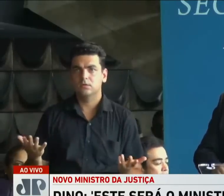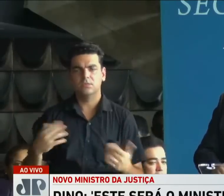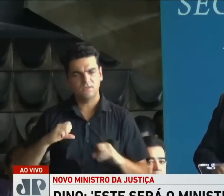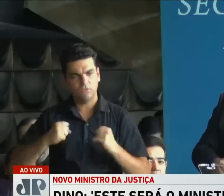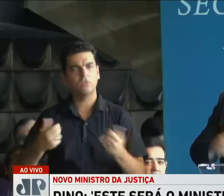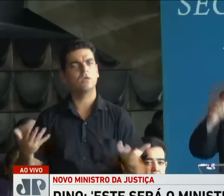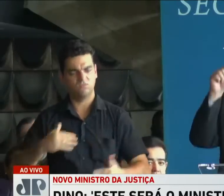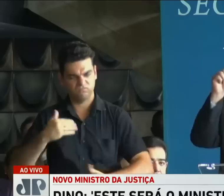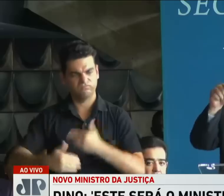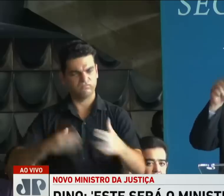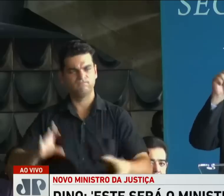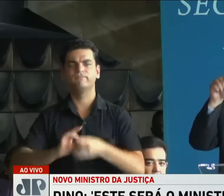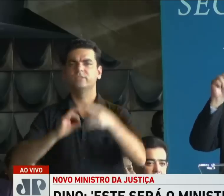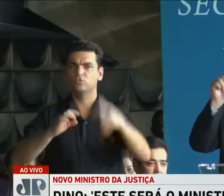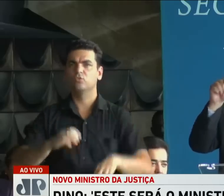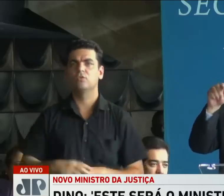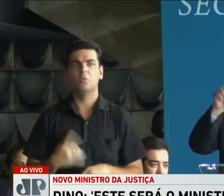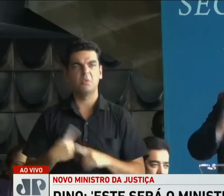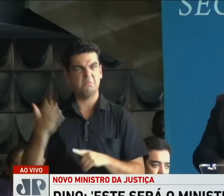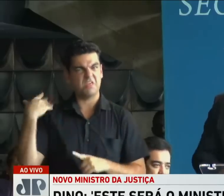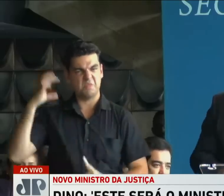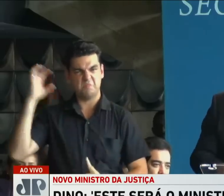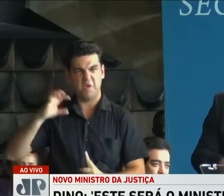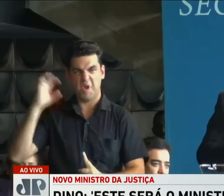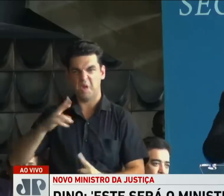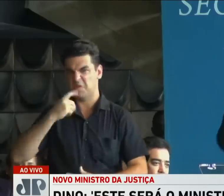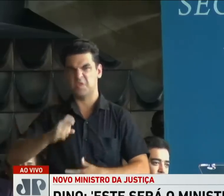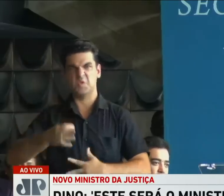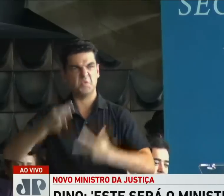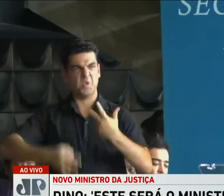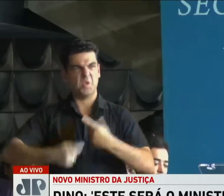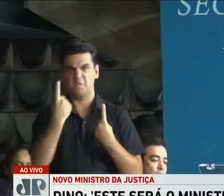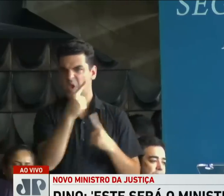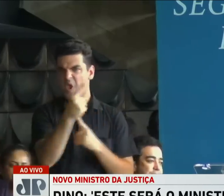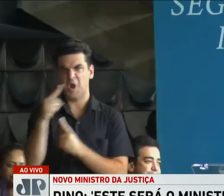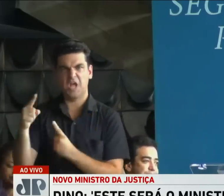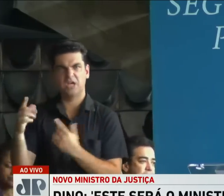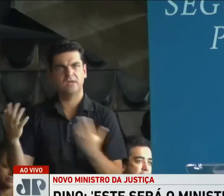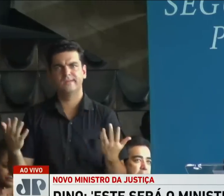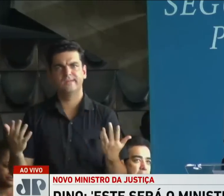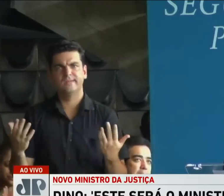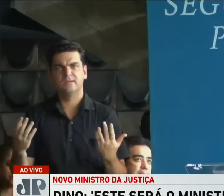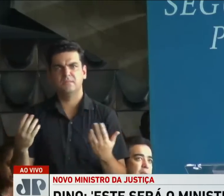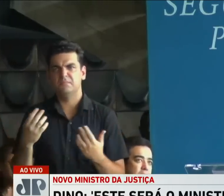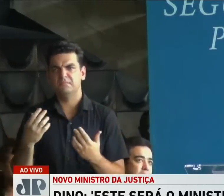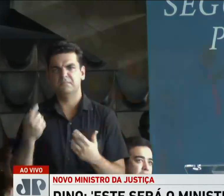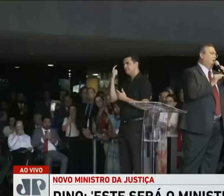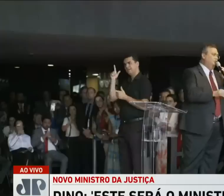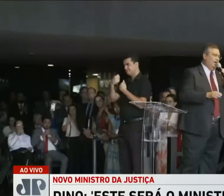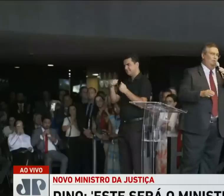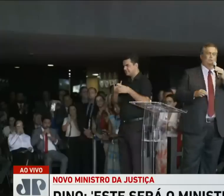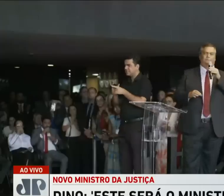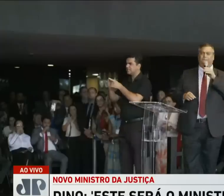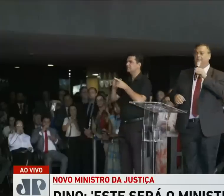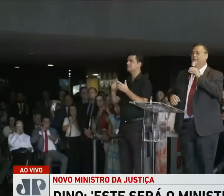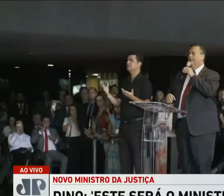agressões e as tentativas de intimidação do poder judiciário no nosso país, substituído pela harmonia e